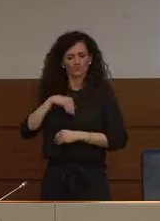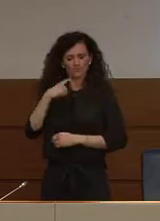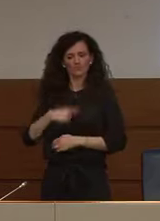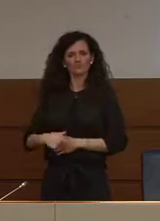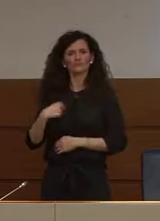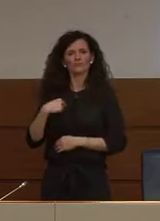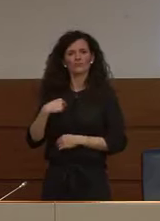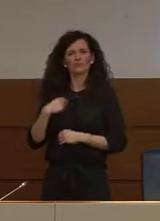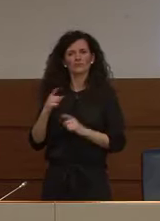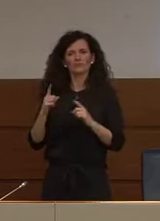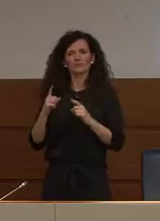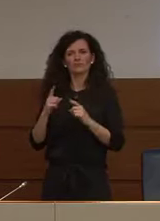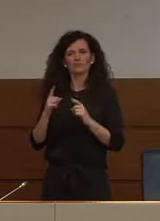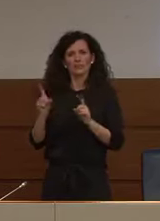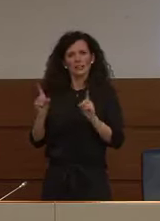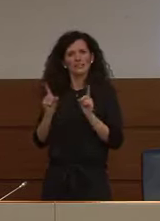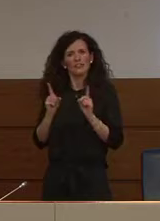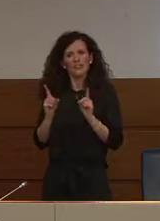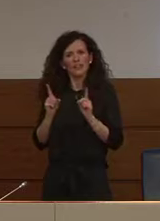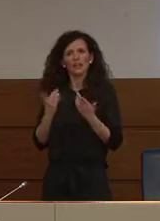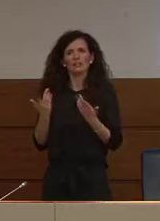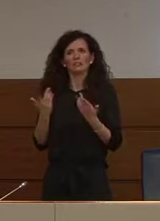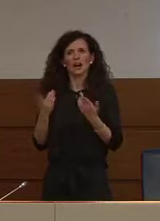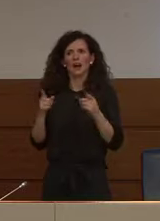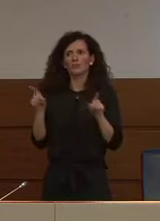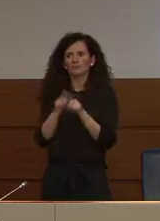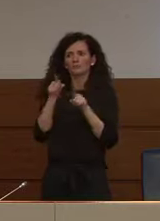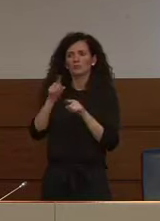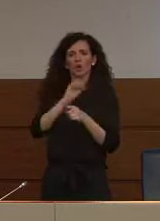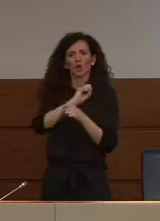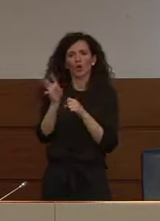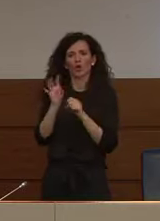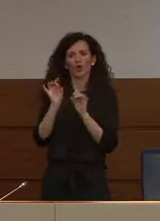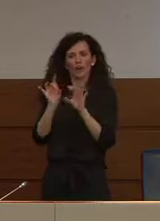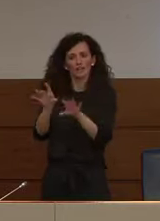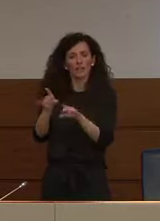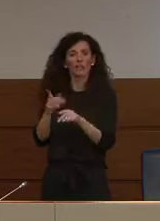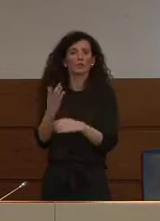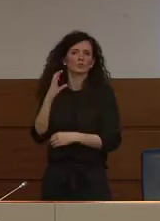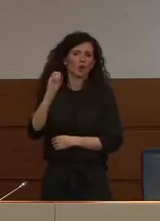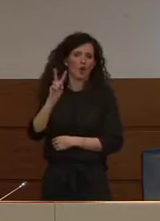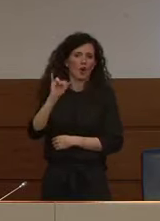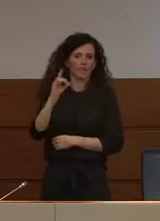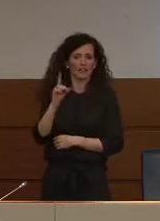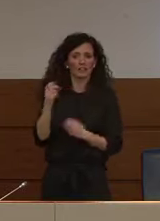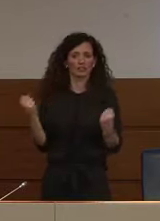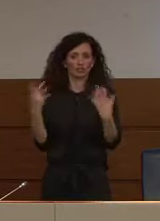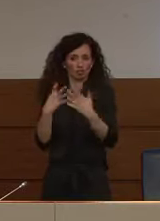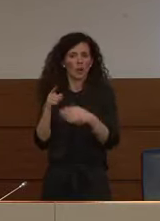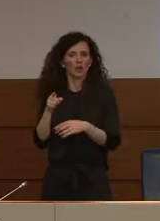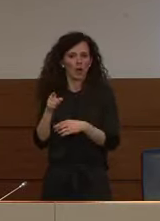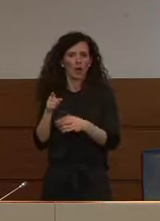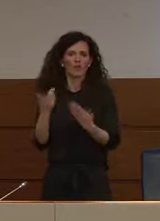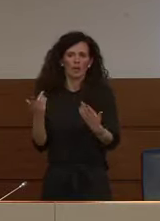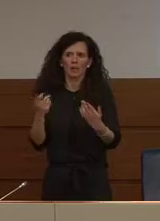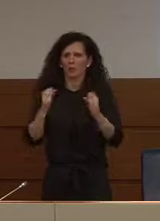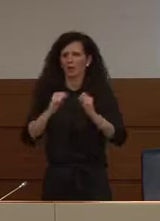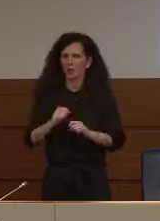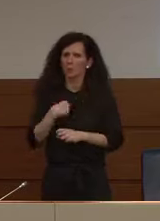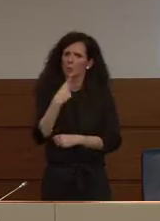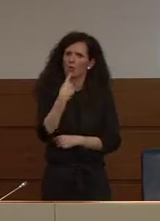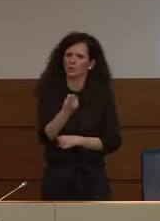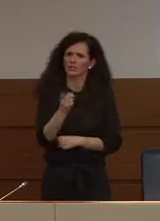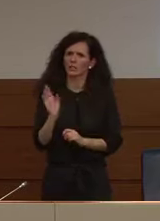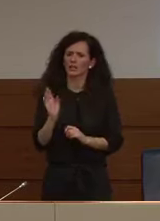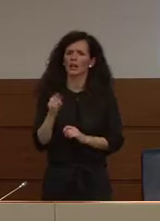altri coronavirus perché quello responsabile di covid-19 anche qui diciamolo chiaramente non è